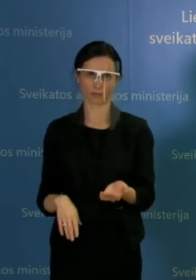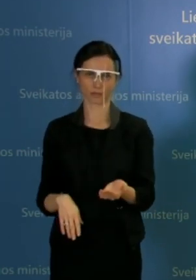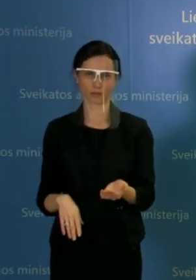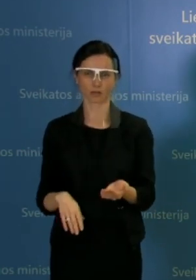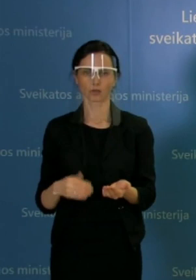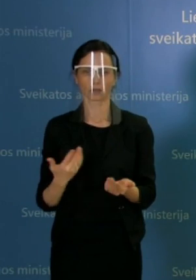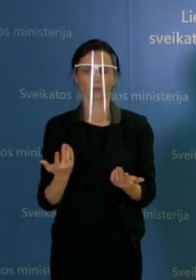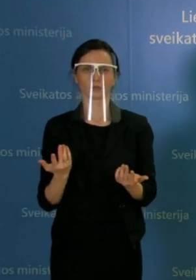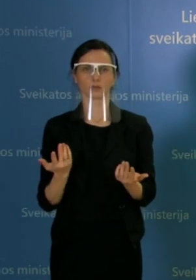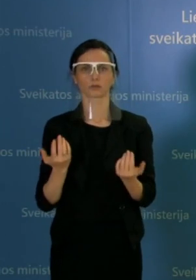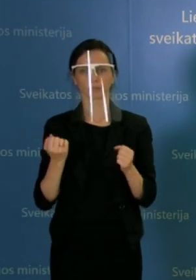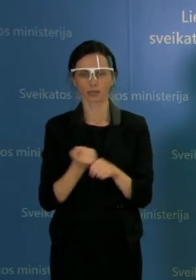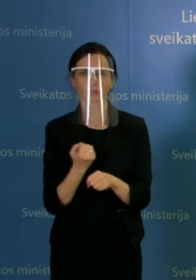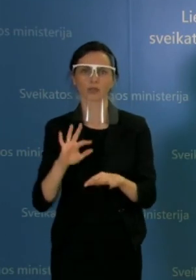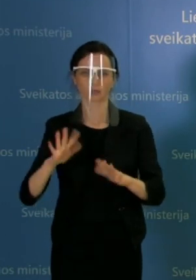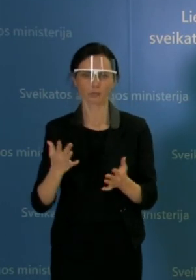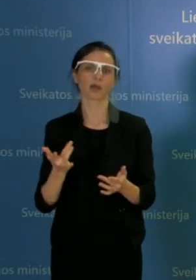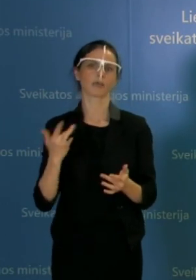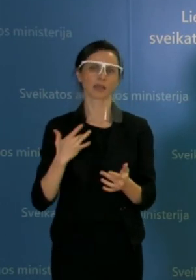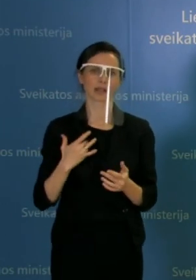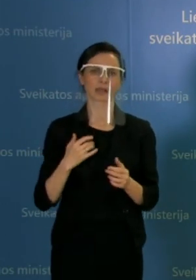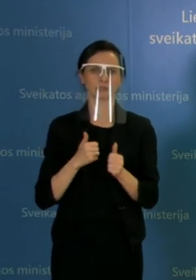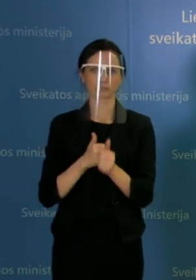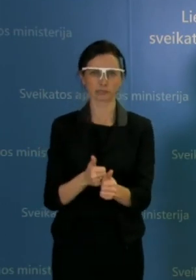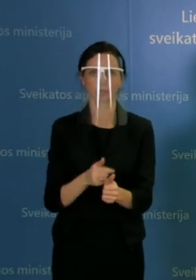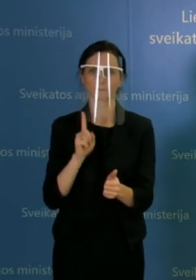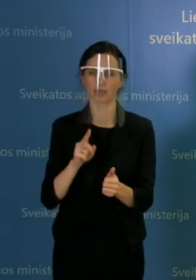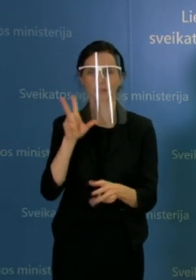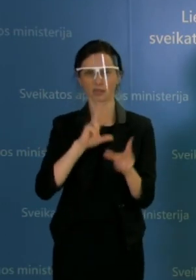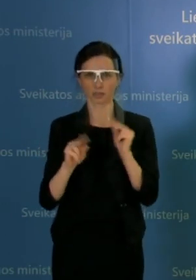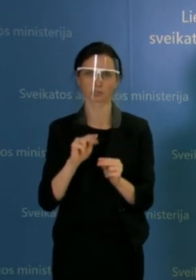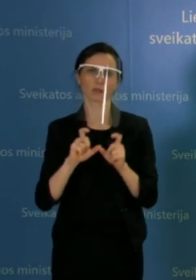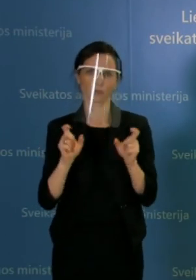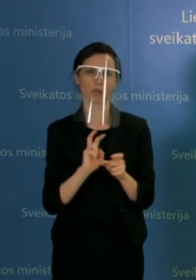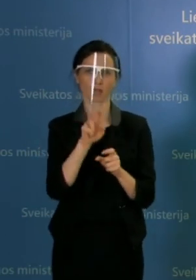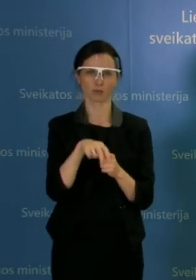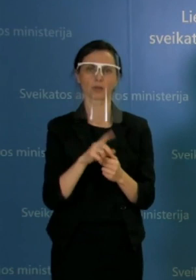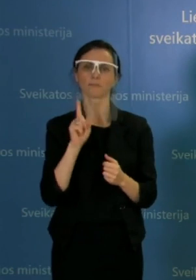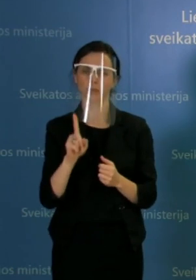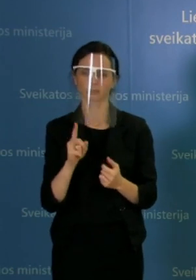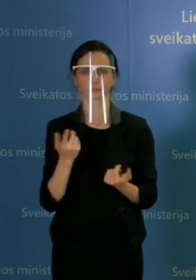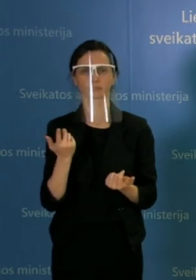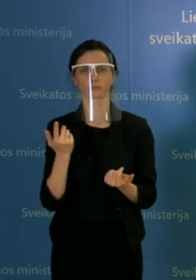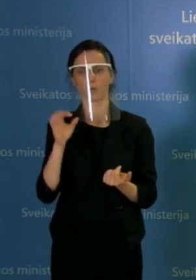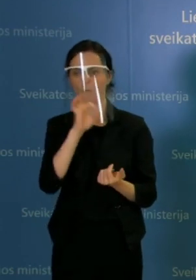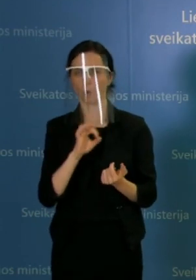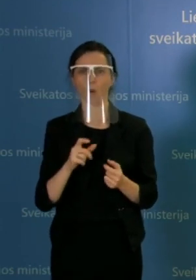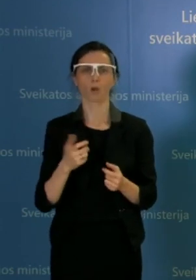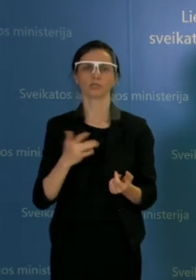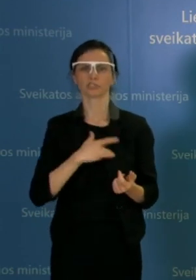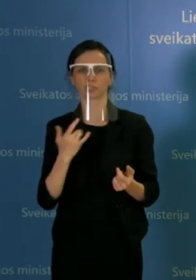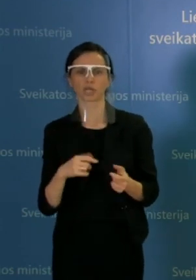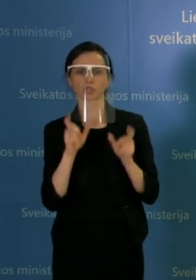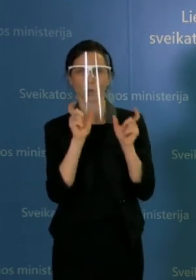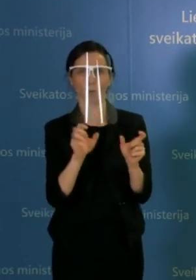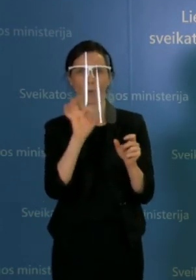tegul ir laikantis visų reikalavimų, bet rizika yra didesnė. Bet dėl maisto prekių parduotuvio kažkokio apribojimų tikrai